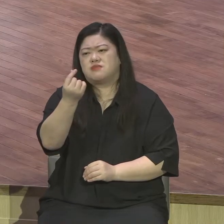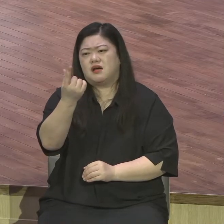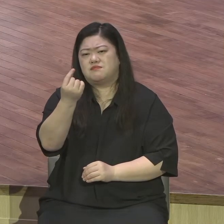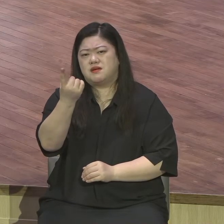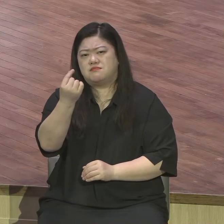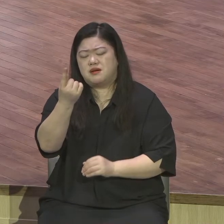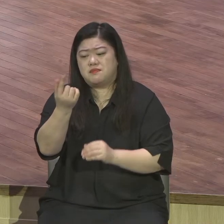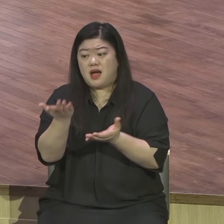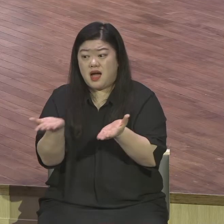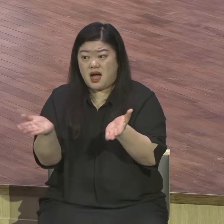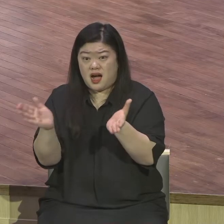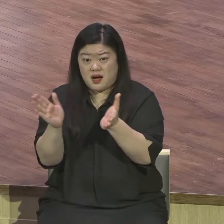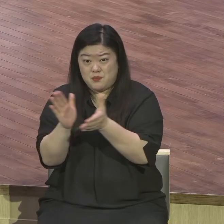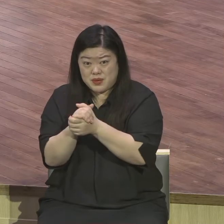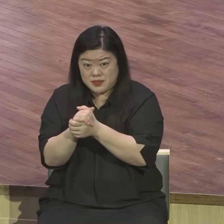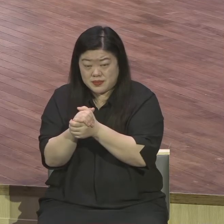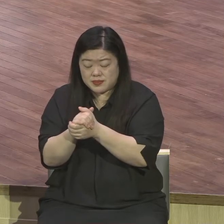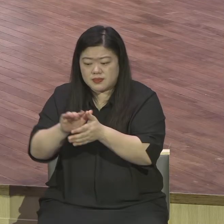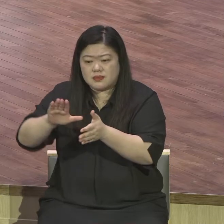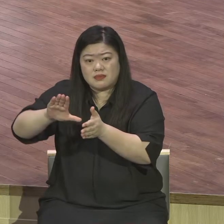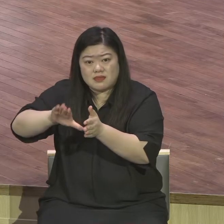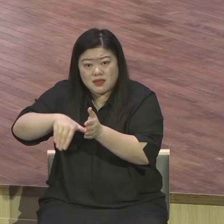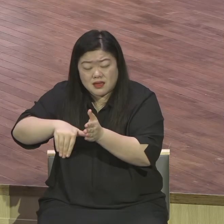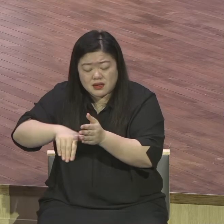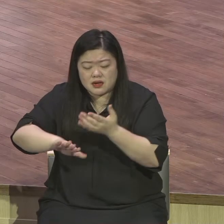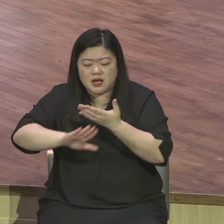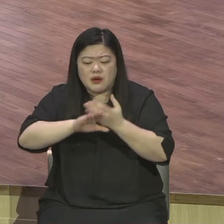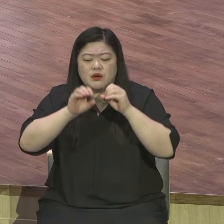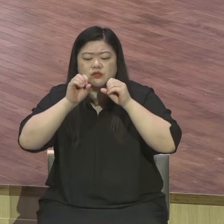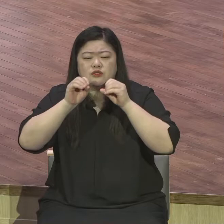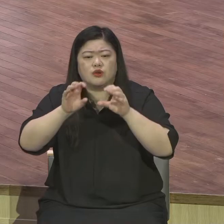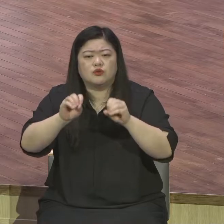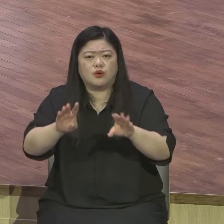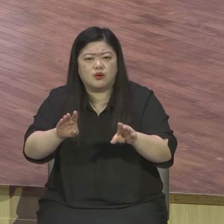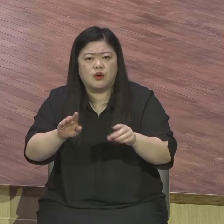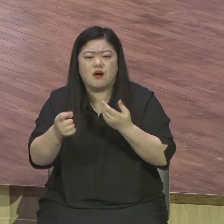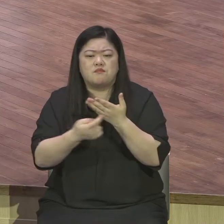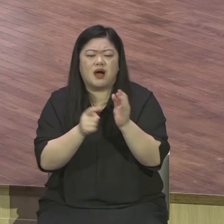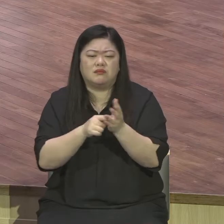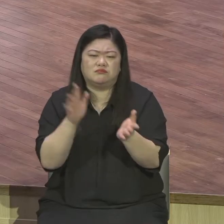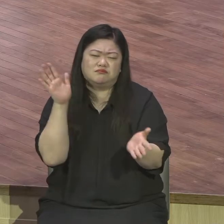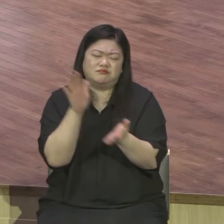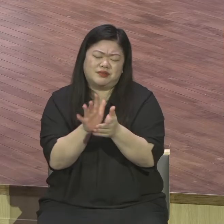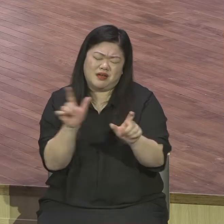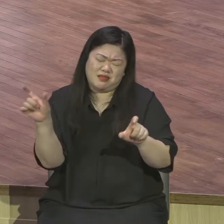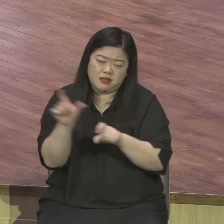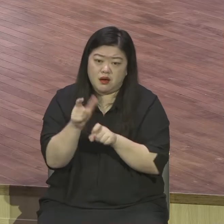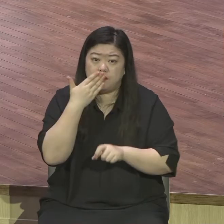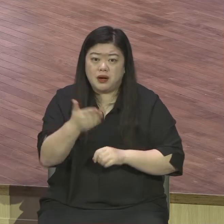성교에 하는 이 가슴을 가지는 것하고 모르고 장난사면 놀러다니고 아무 상관없는 것